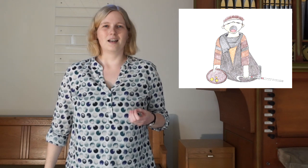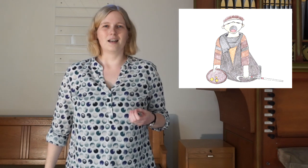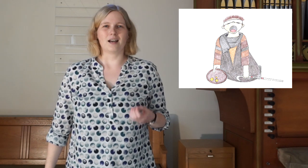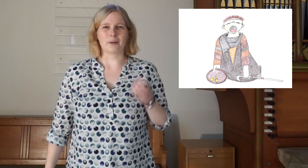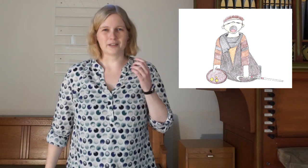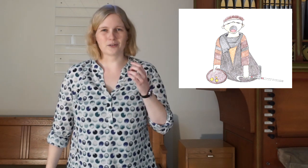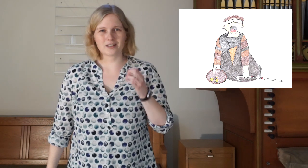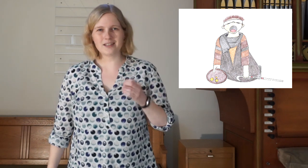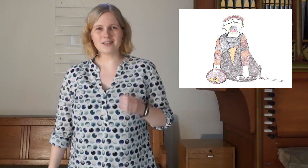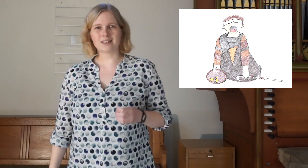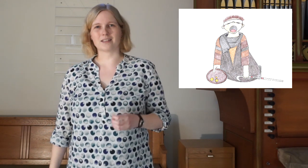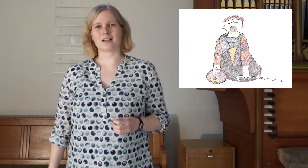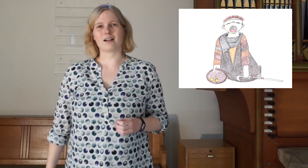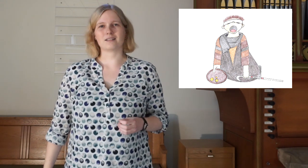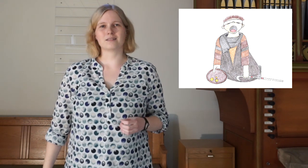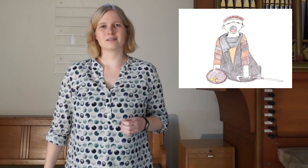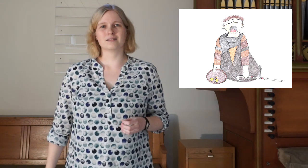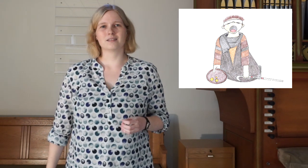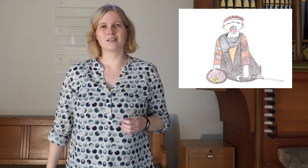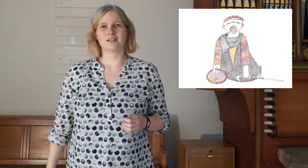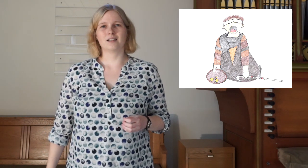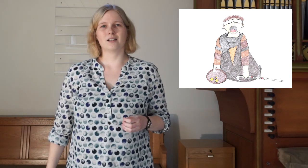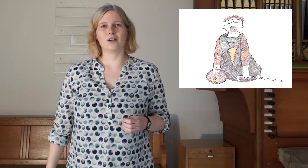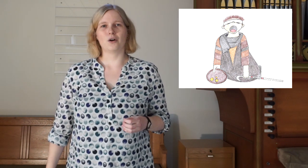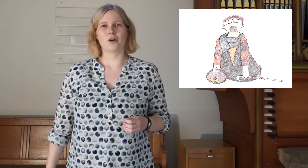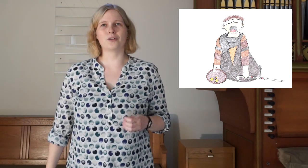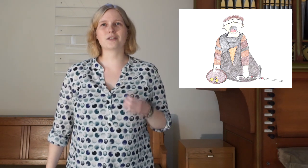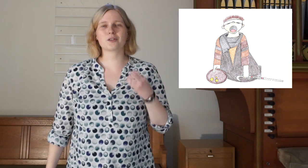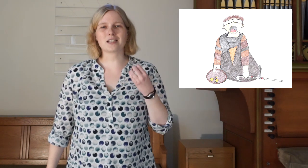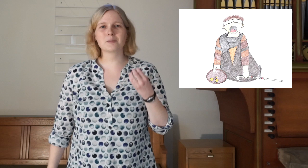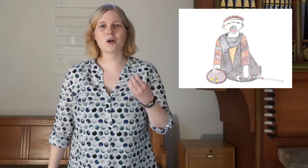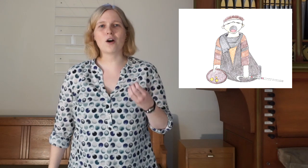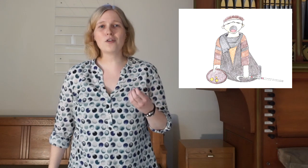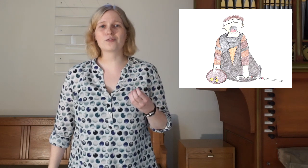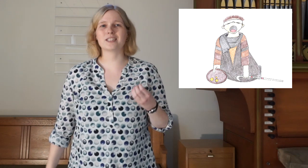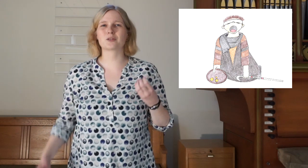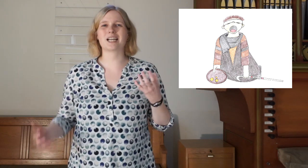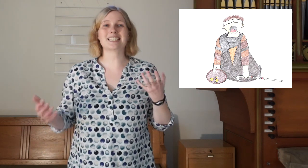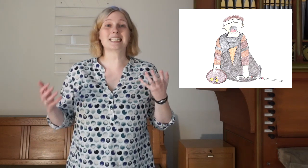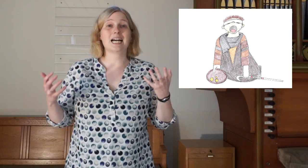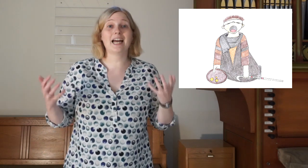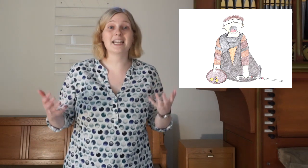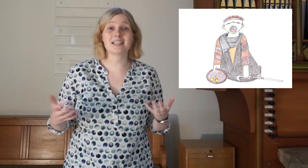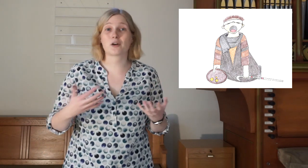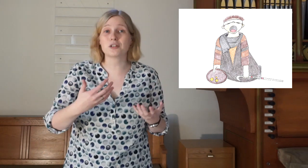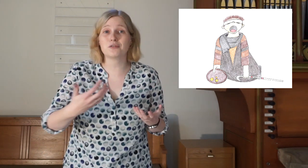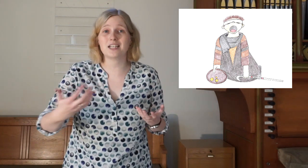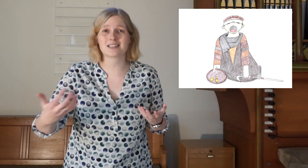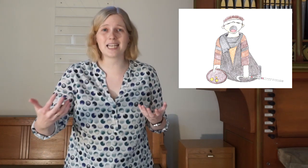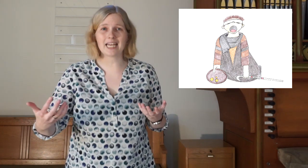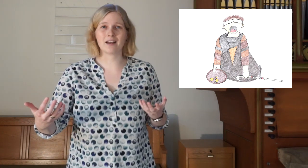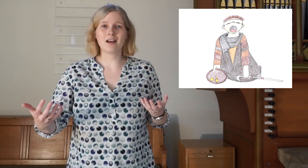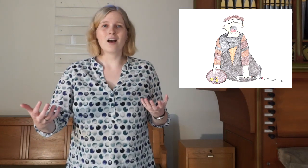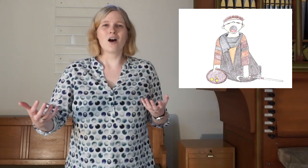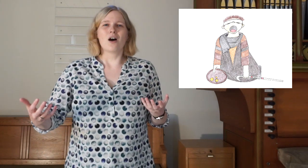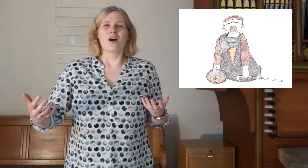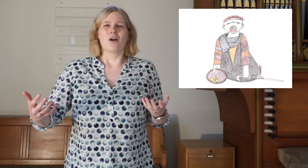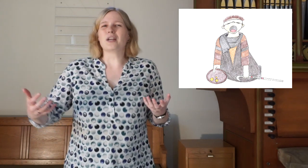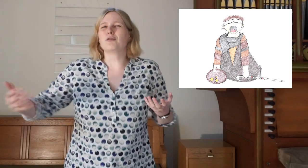Aber Jesus ist hingegangen. Und Jesus hat ihm geholfen. Jesus hat ihn geheilt. Er konnte wieder sehen. Und er